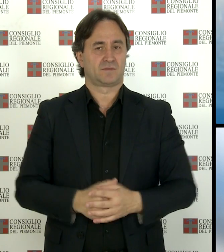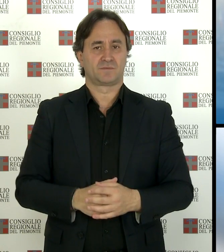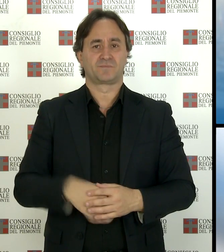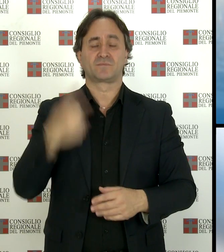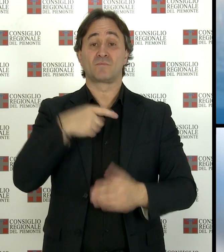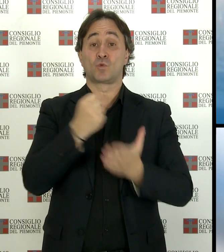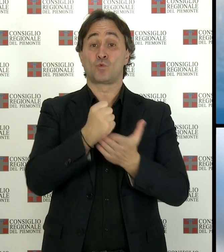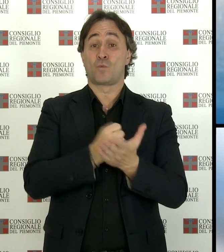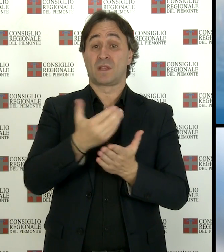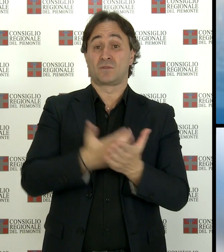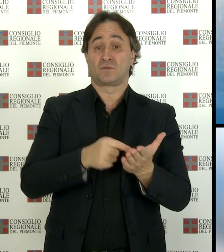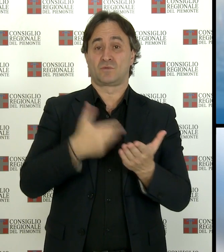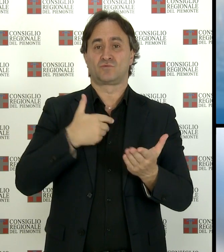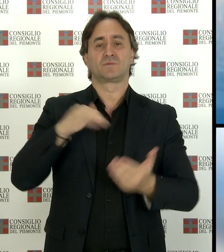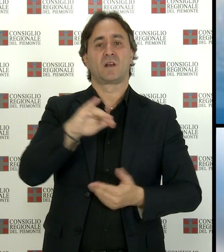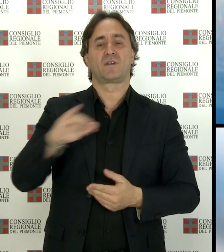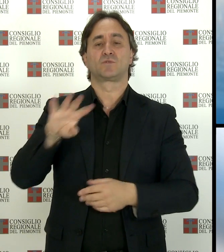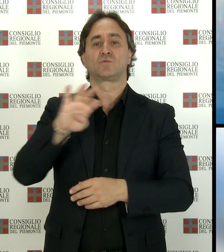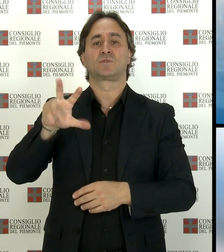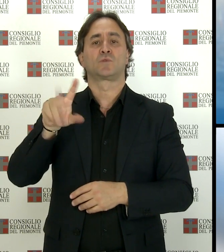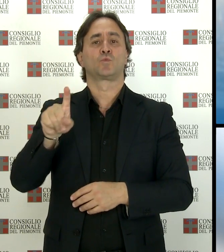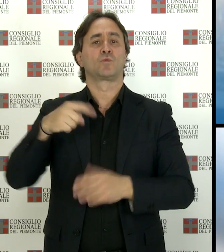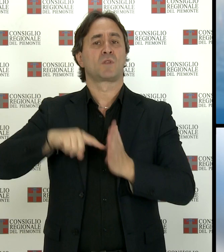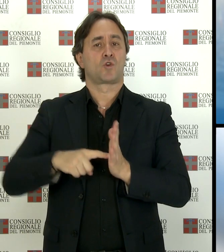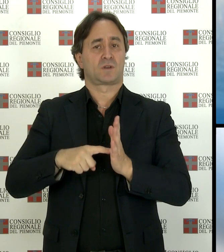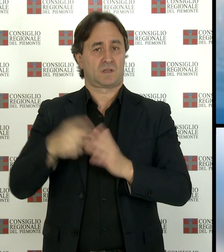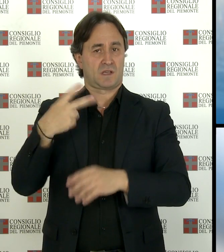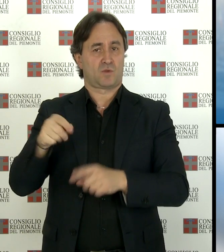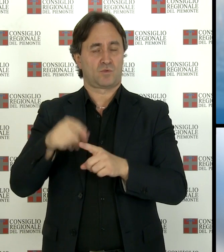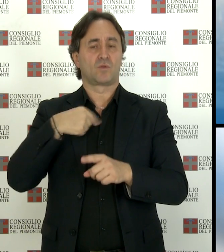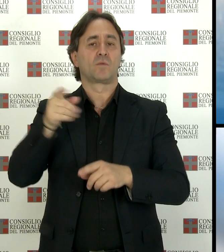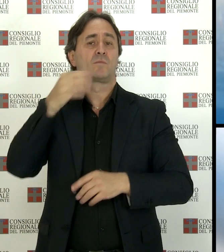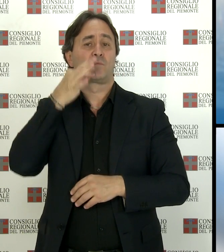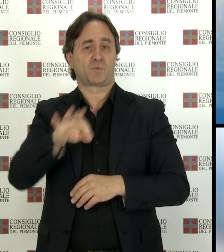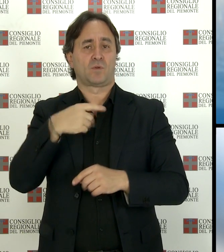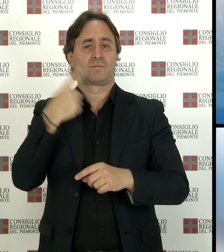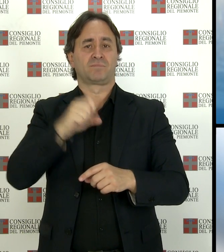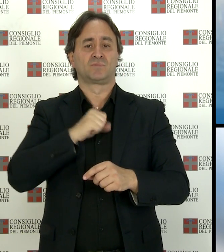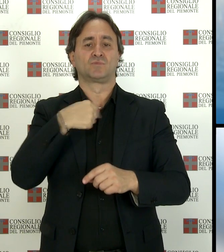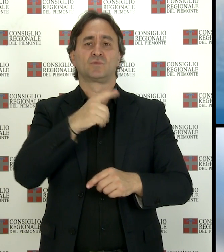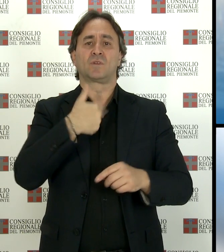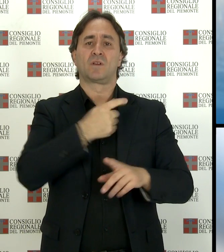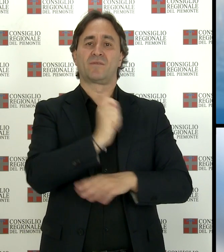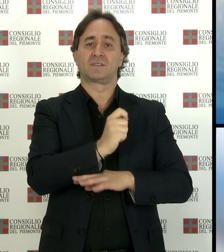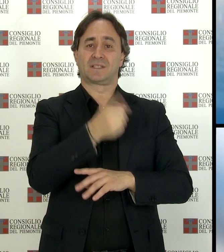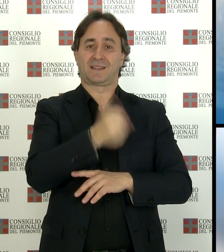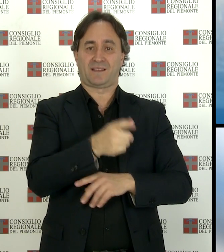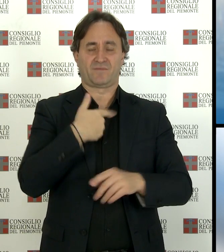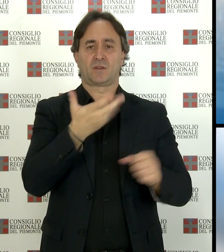vincolato di 431 milioni di euro in grado di coprire le quote di disavanzo finanziario previste per gli anni 2016